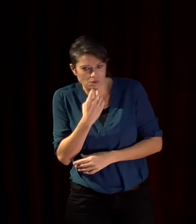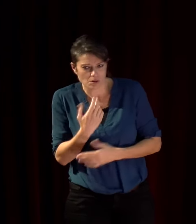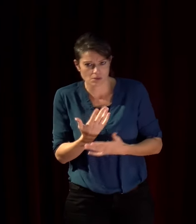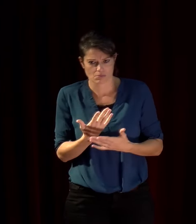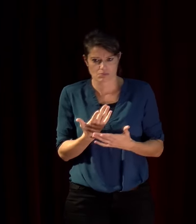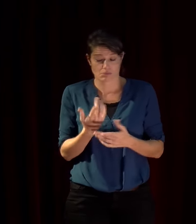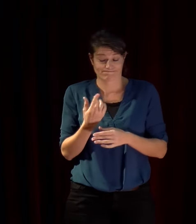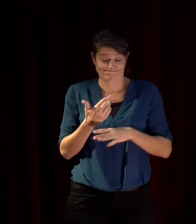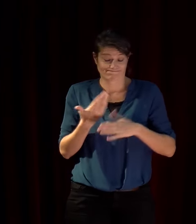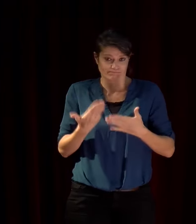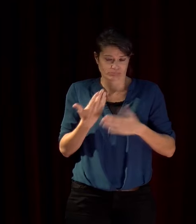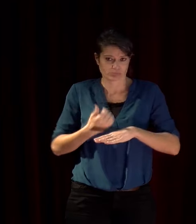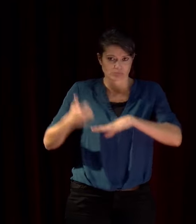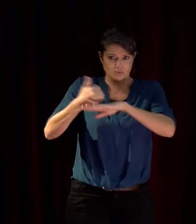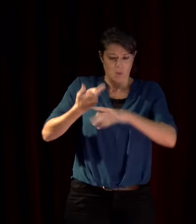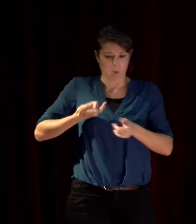un parti